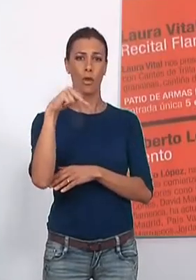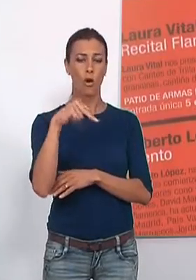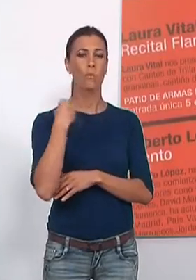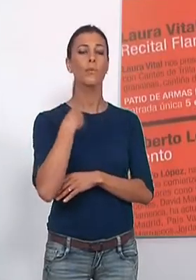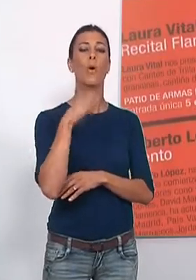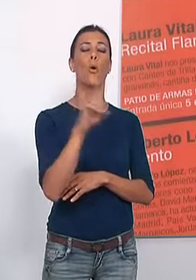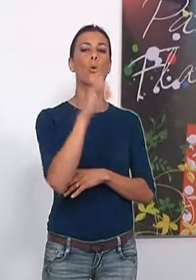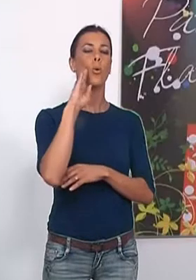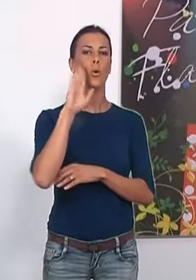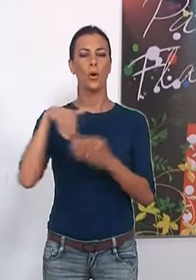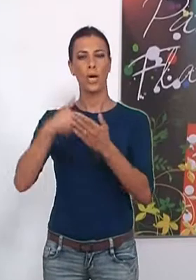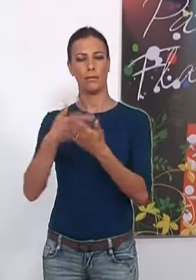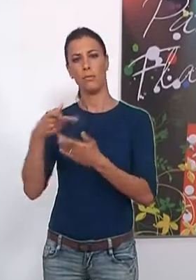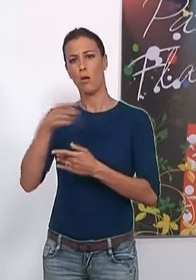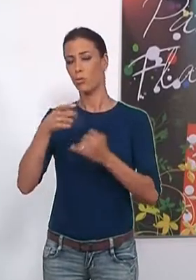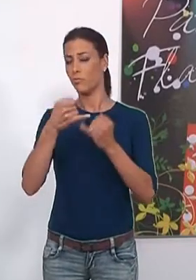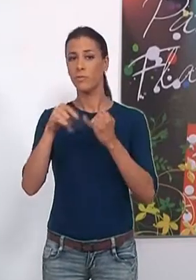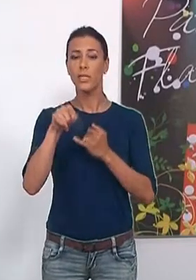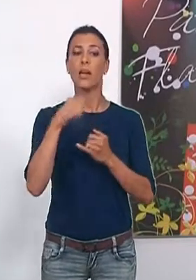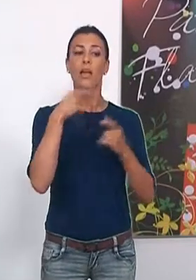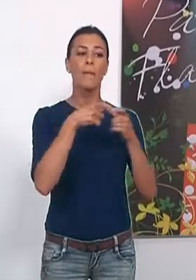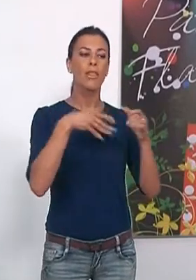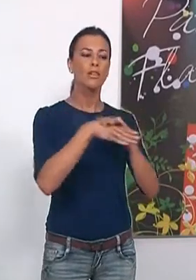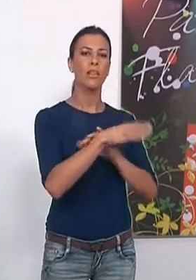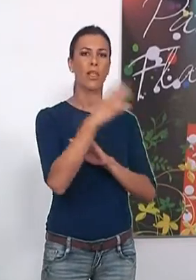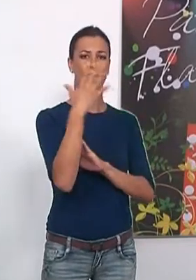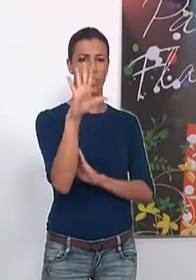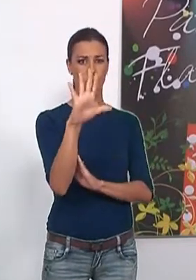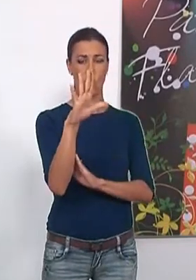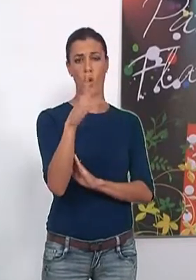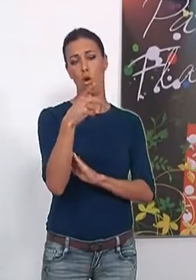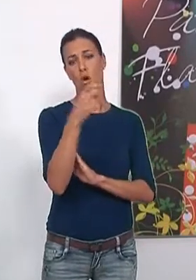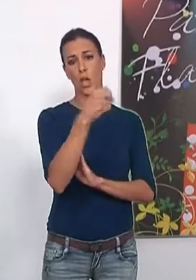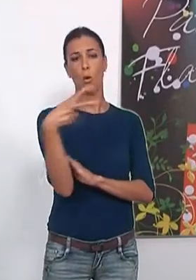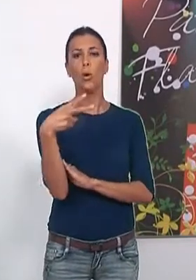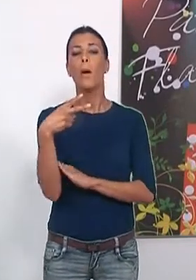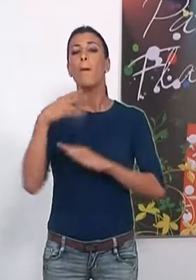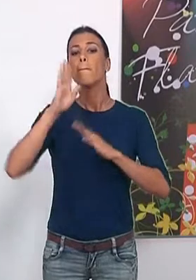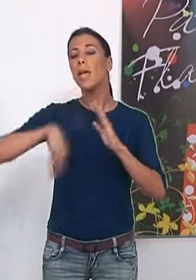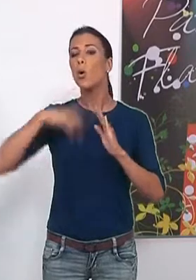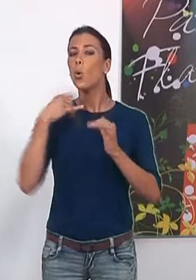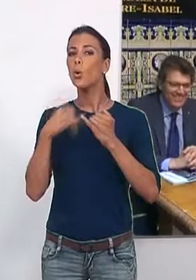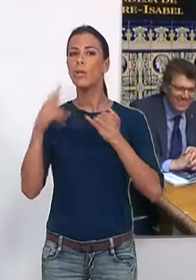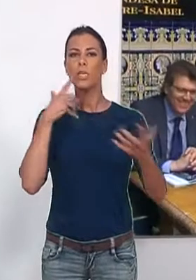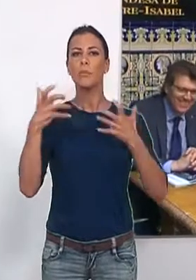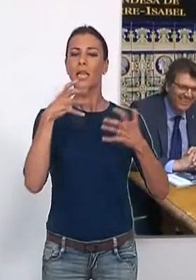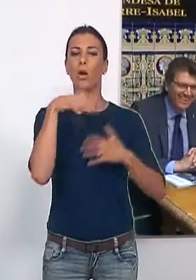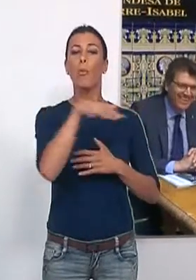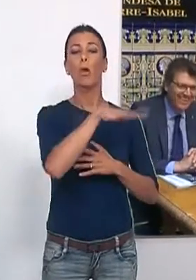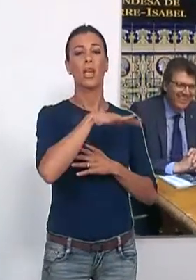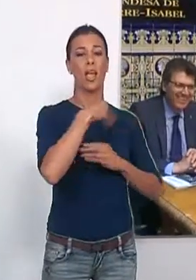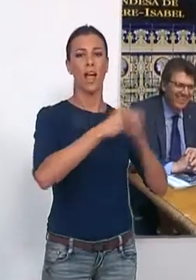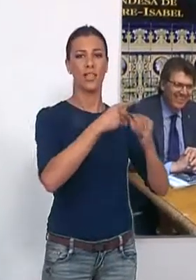al 1 de agosto. El precio de la entrada será de 5 euros salvo en el último espectáculo que tendrá lugar en el Teatro